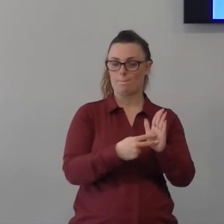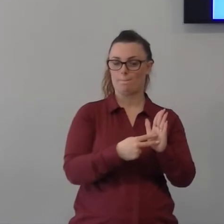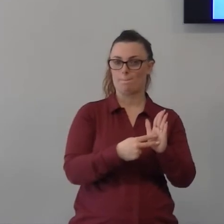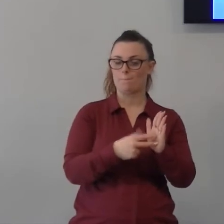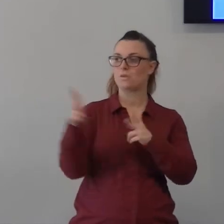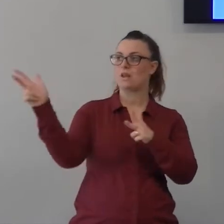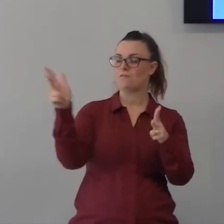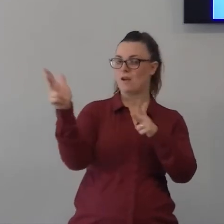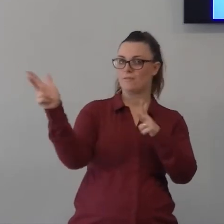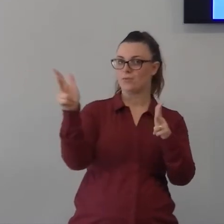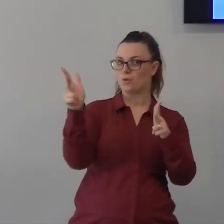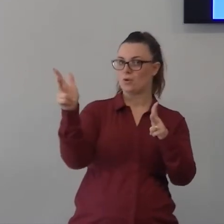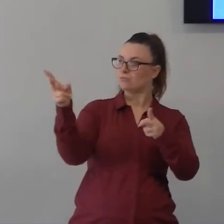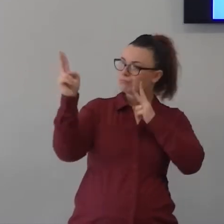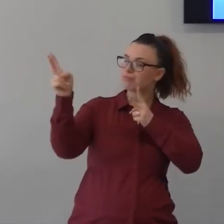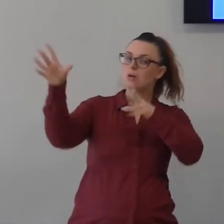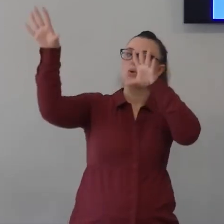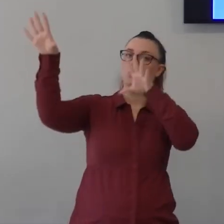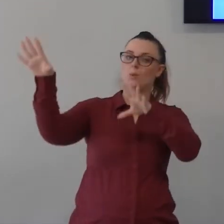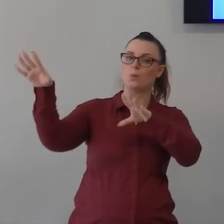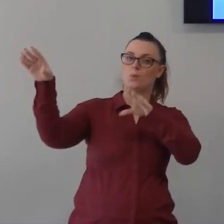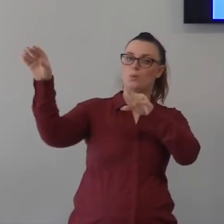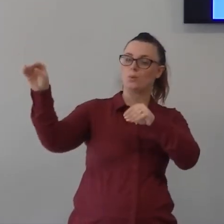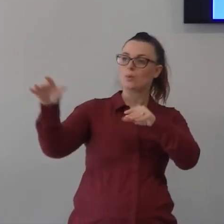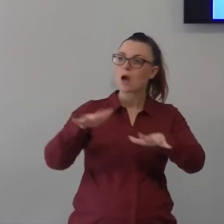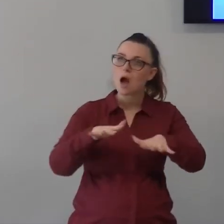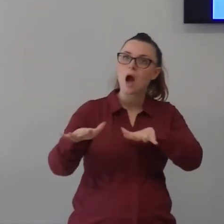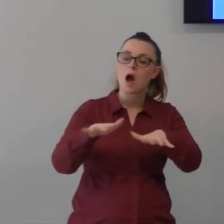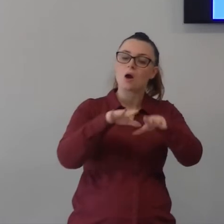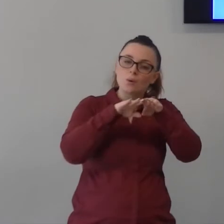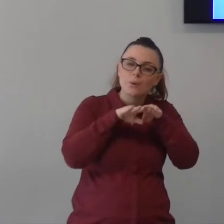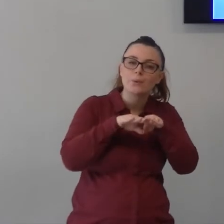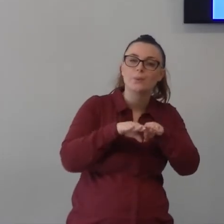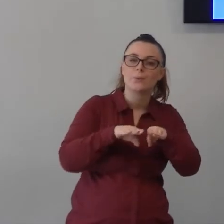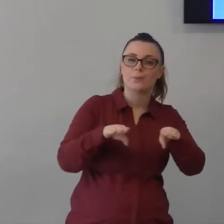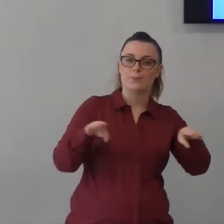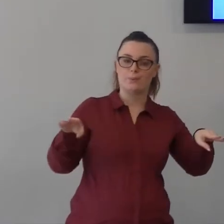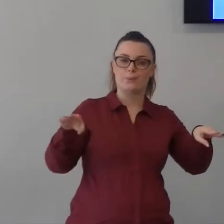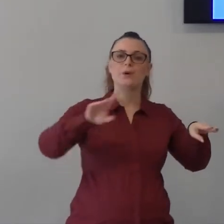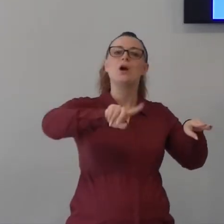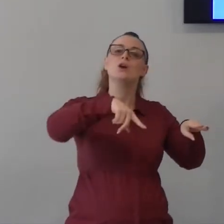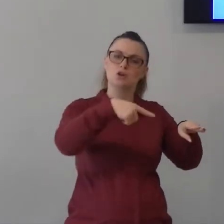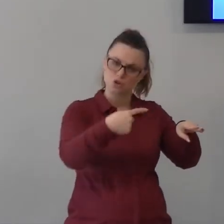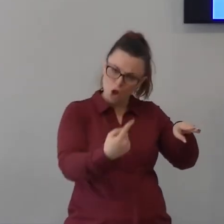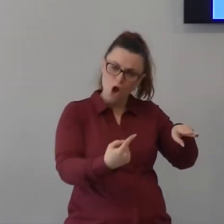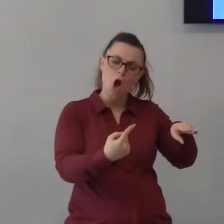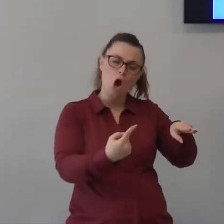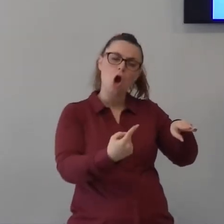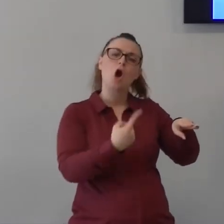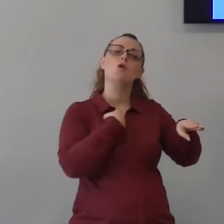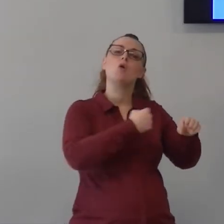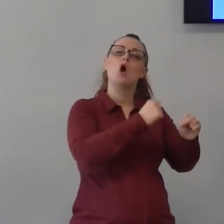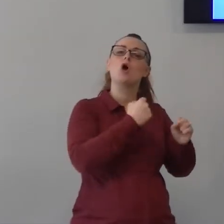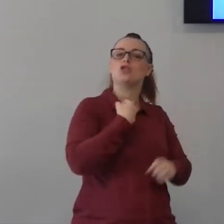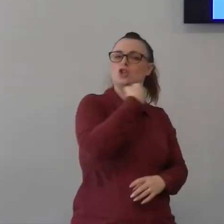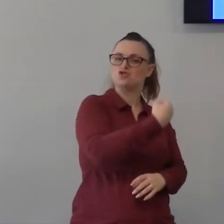sgridato il vento e aveva calmato le armi e solo dopo aveva confortato i discepoli prima